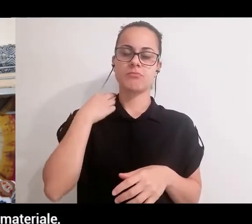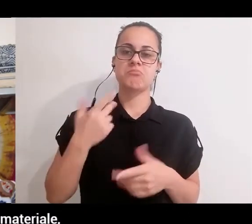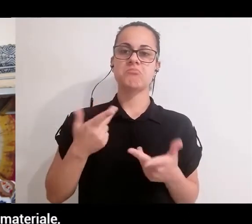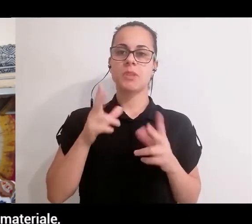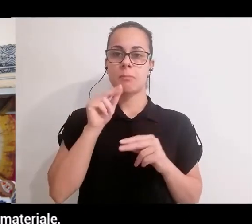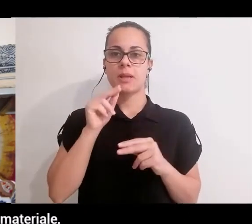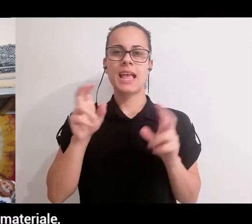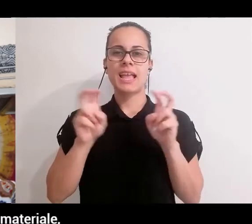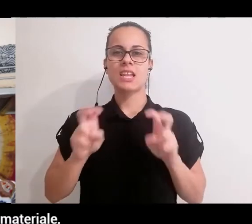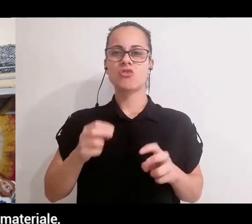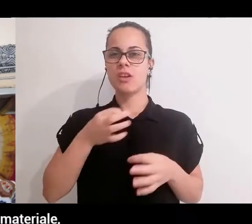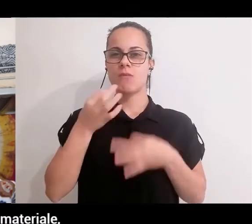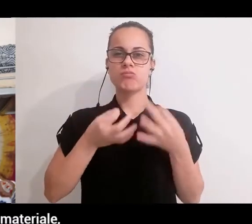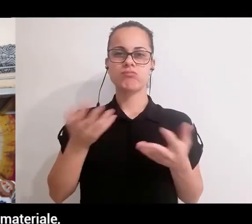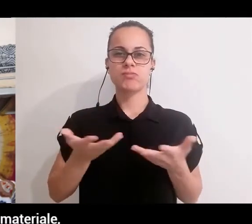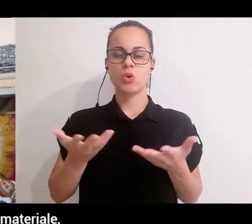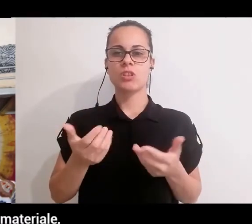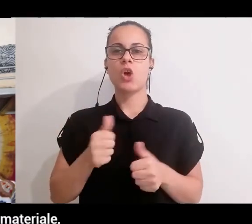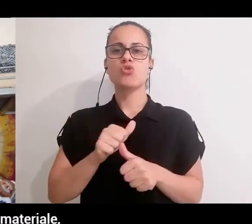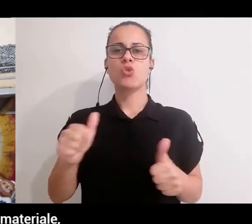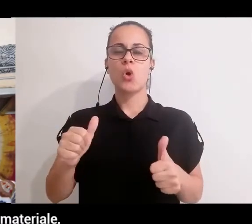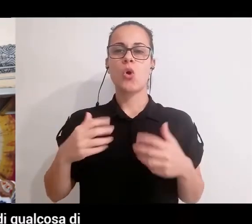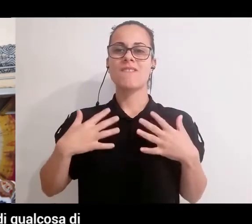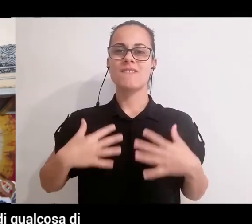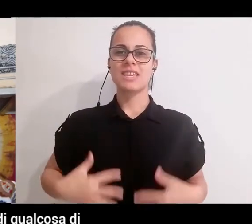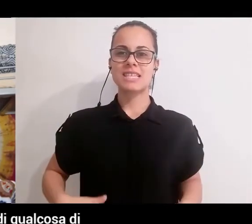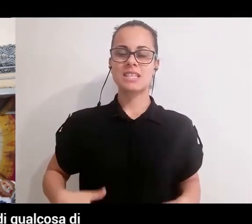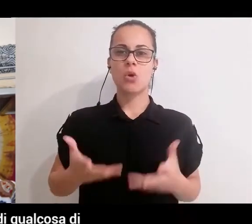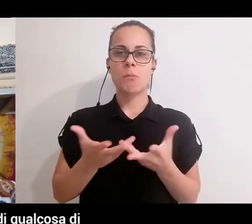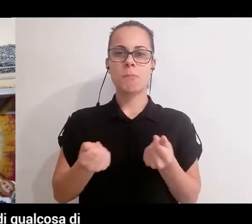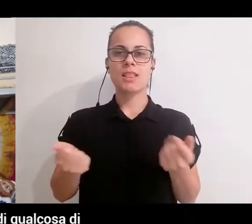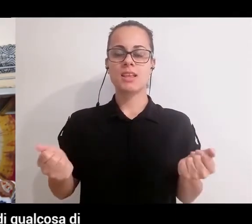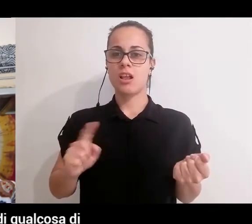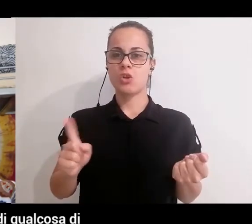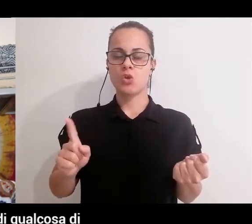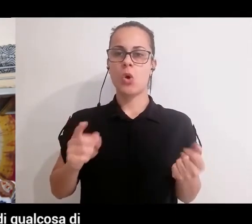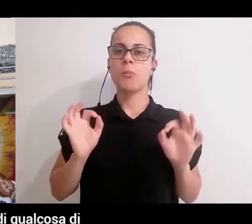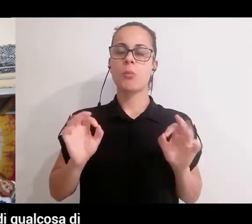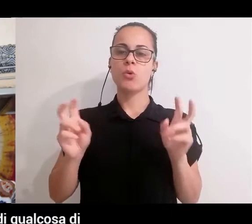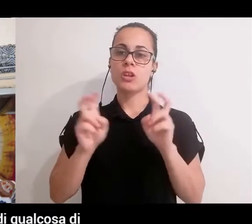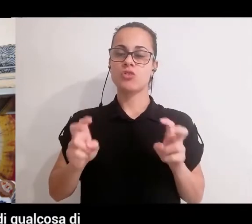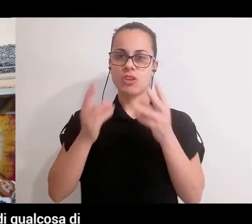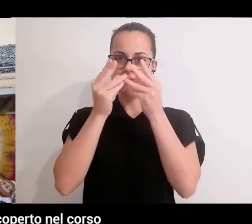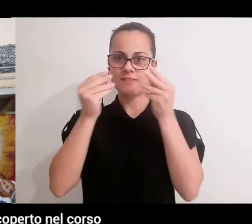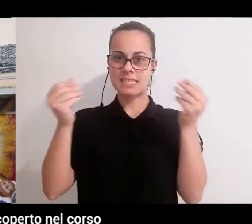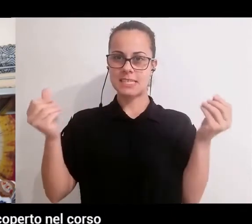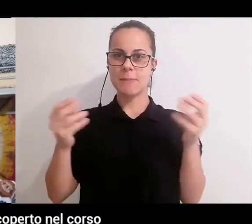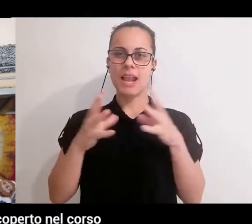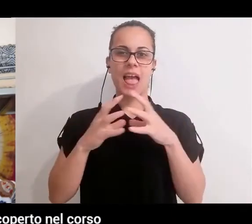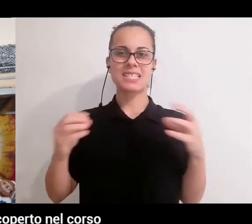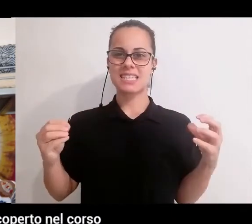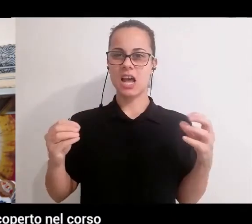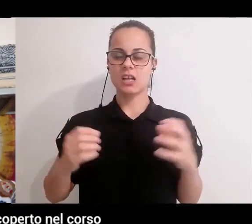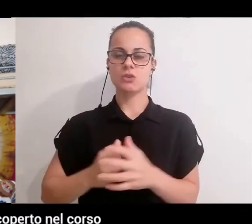energia non parliamo di un qualcosa di fisico e di materiale, ma parliamo di un'energia invisibile, quindi qualcosa di intangibile.